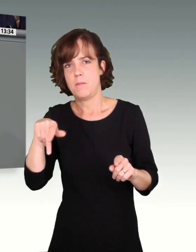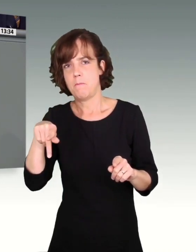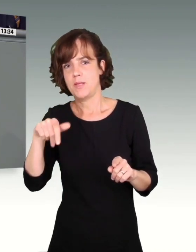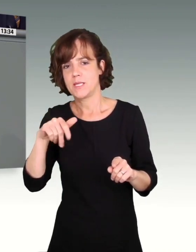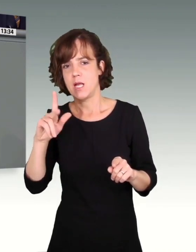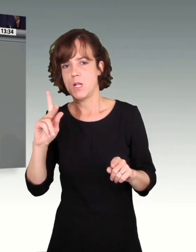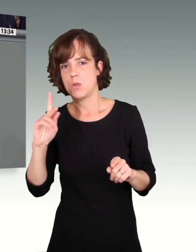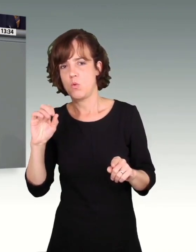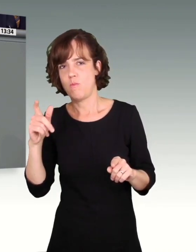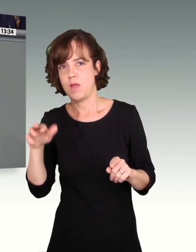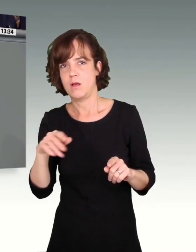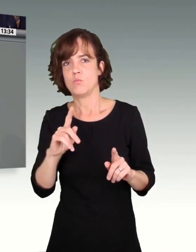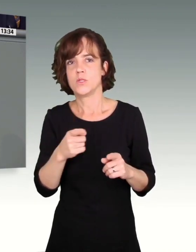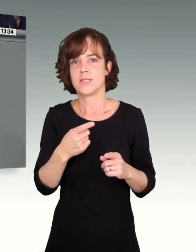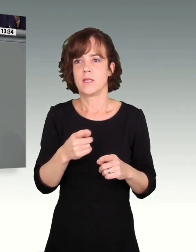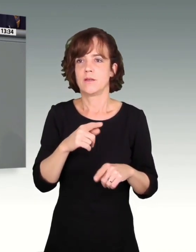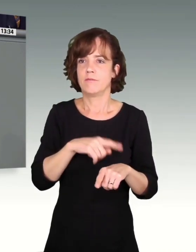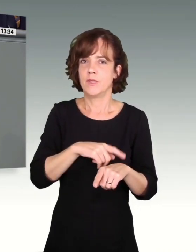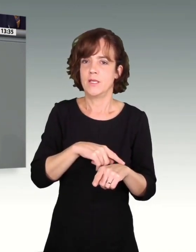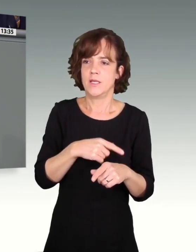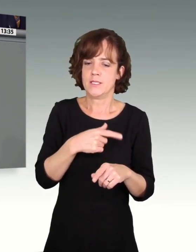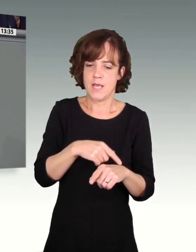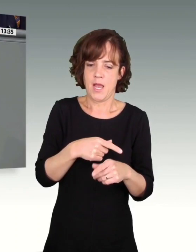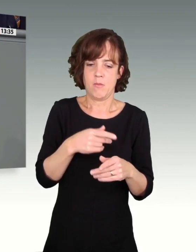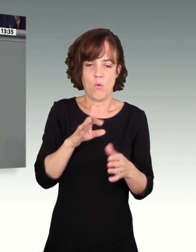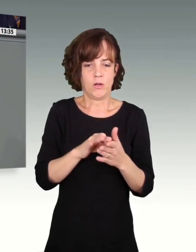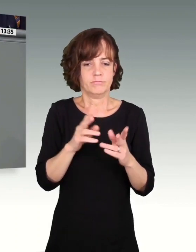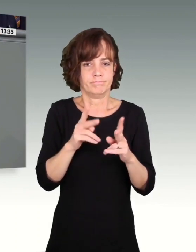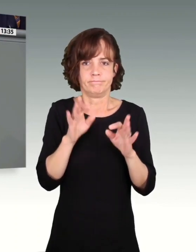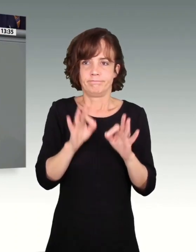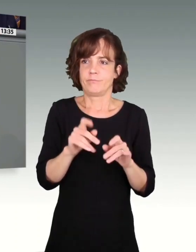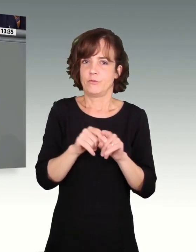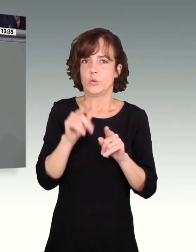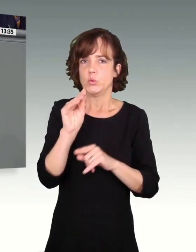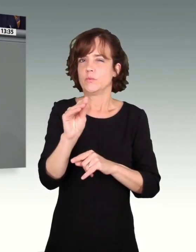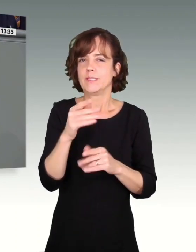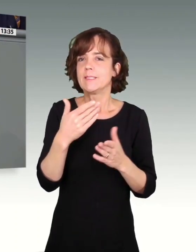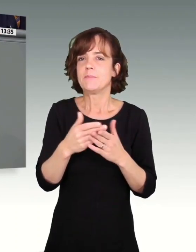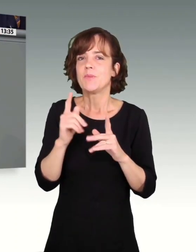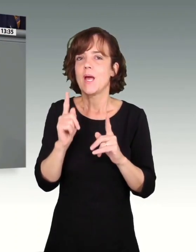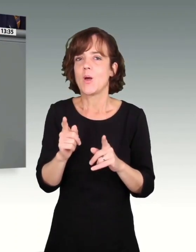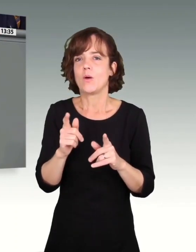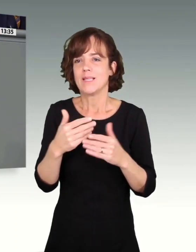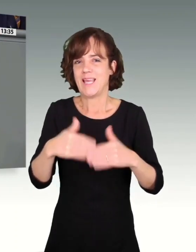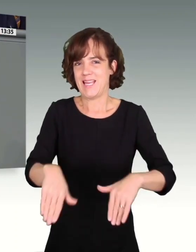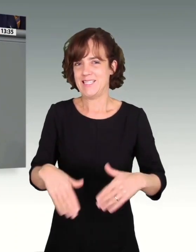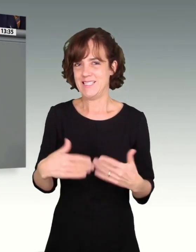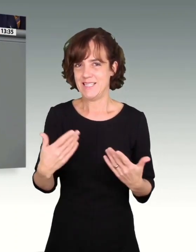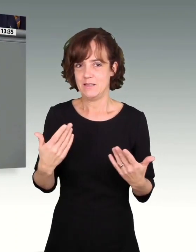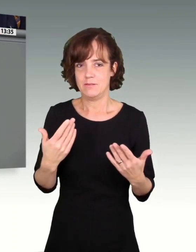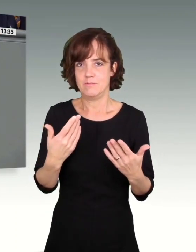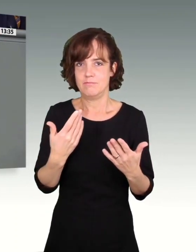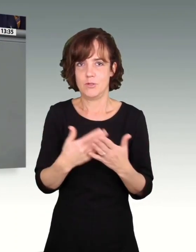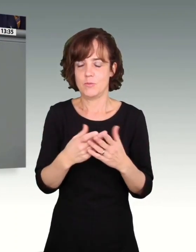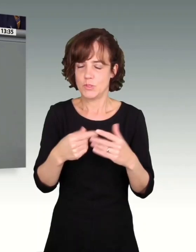Zeitfenster für die Zukunft sein. Denn irgendwo gibt es auch entsprechende Grenzen also auch zu